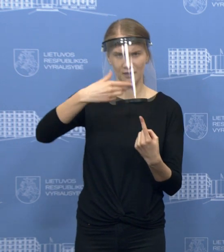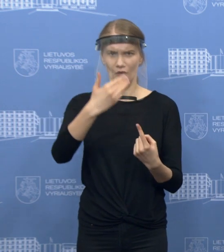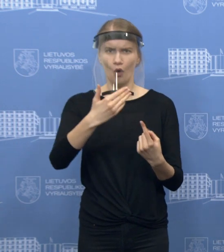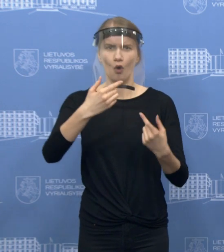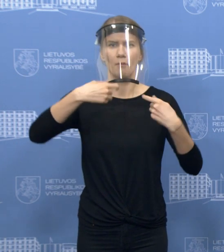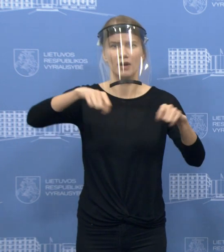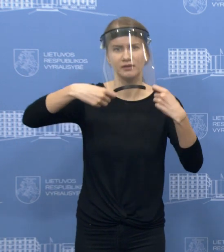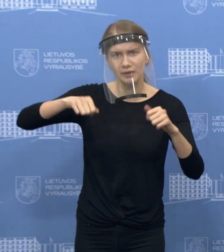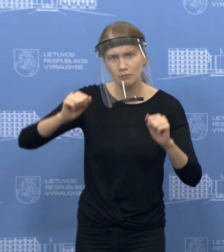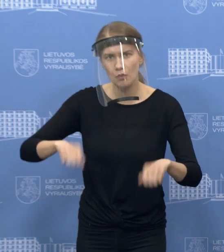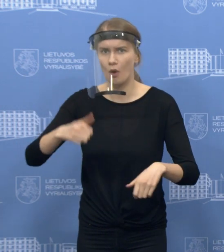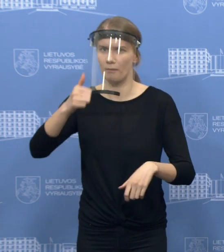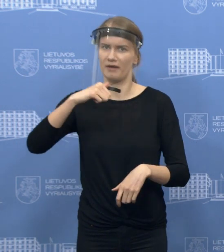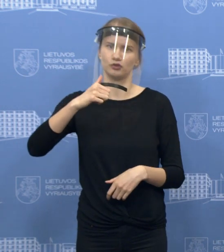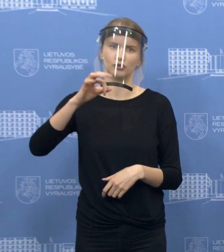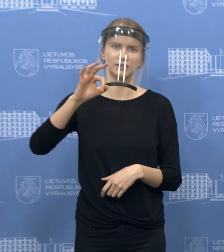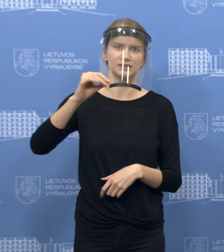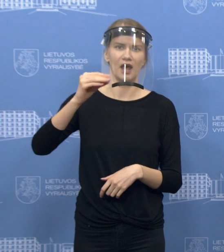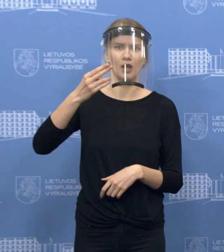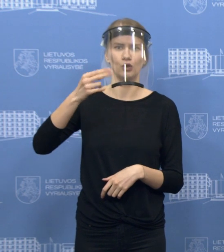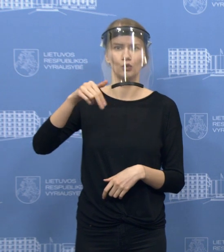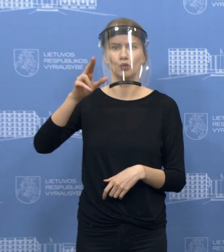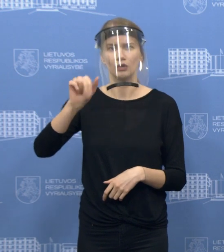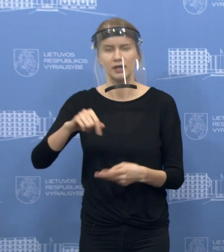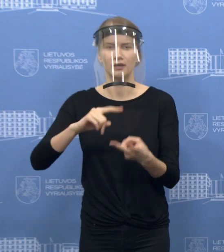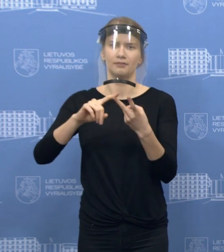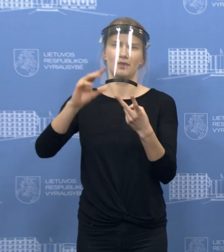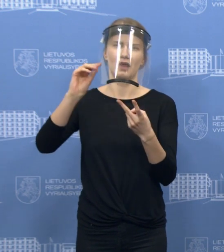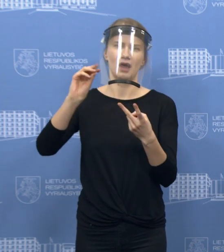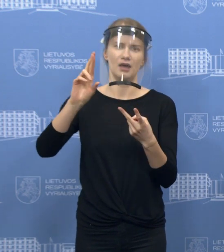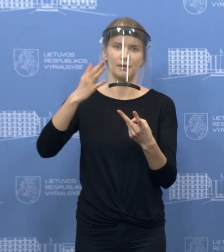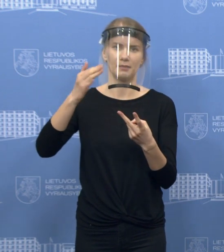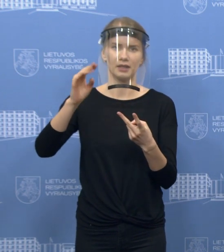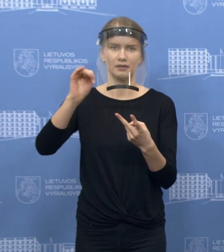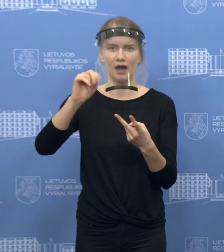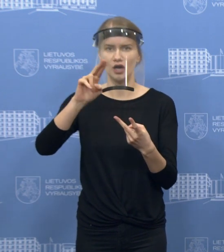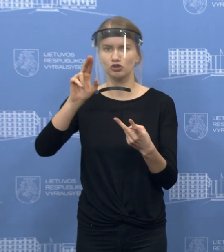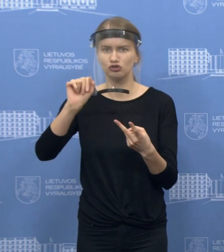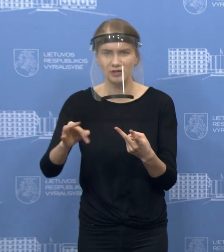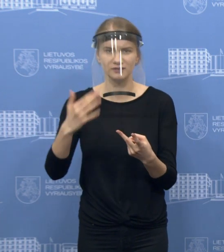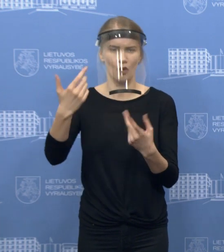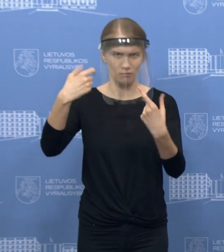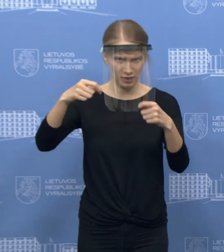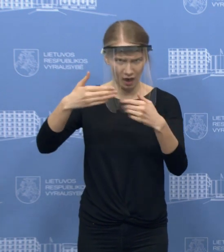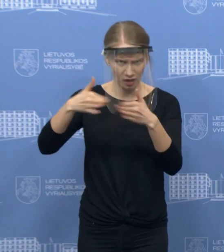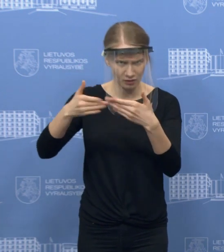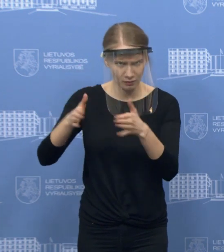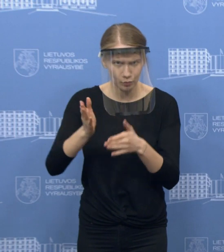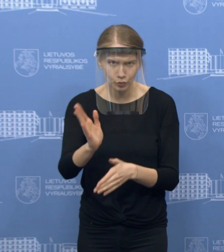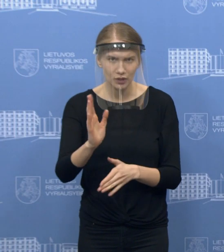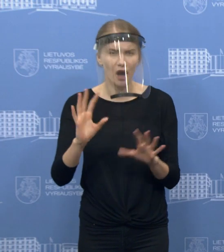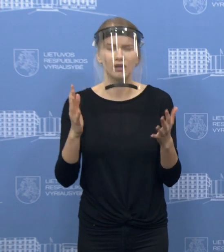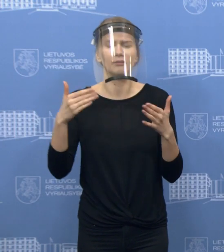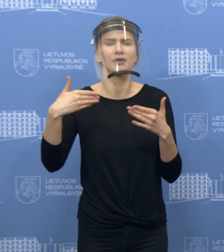didėjai priekybos centrai, kaip, na, senukai, ar mitražas yra. Ar bus kažkokiu papildomu palengainimu, ar tai yra kol kas gautiniai sprendimai,